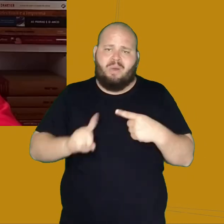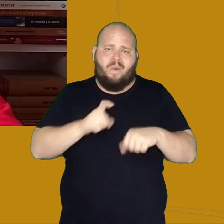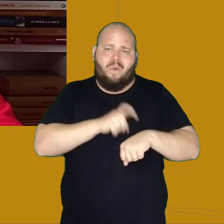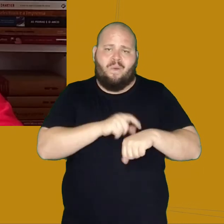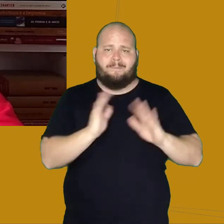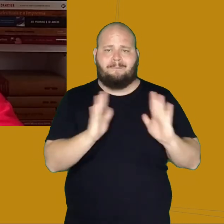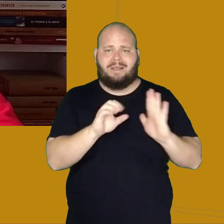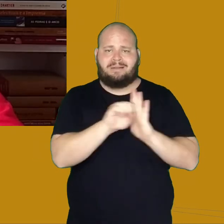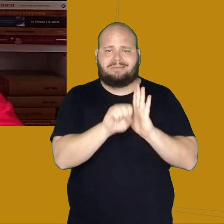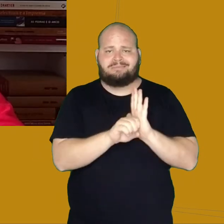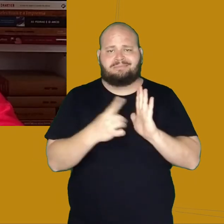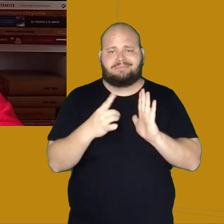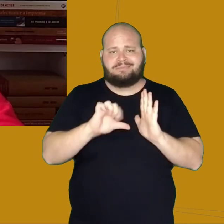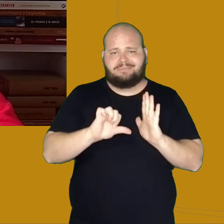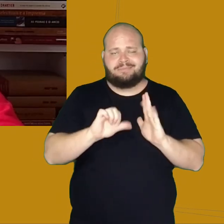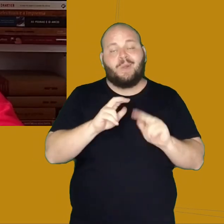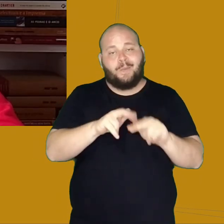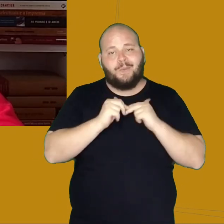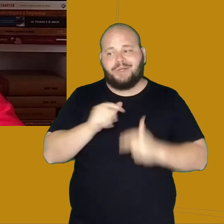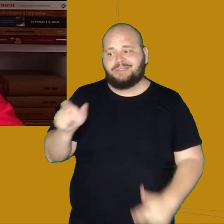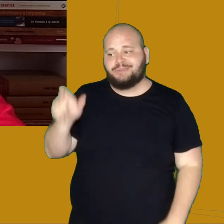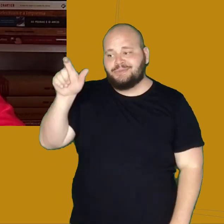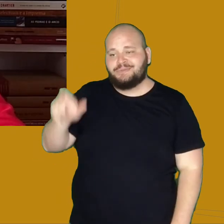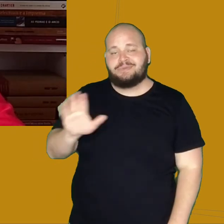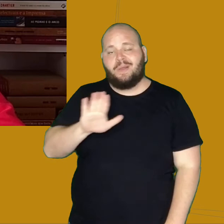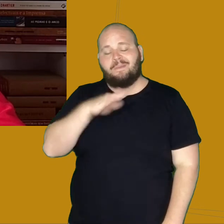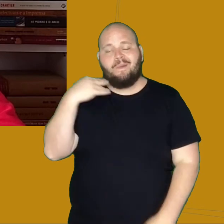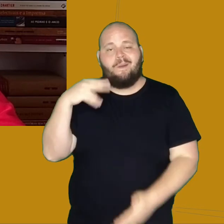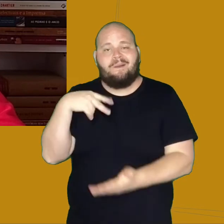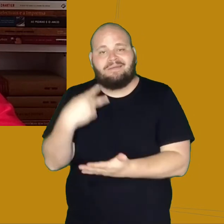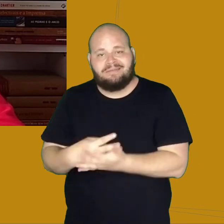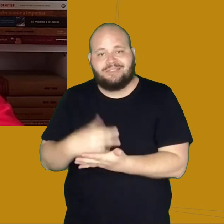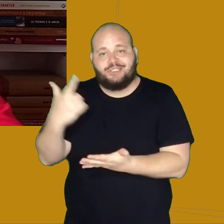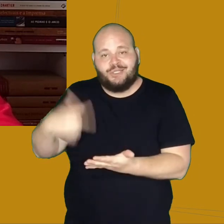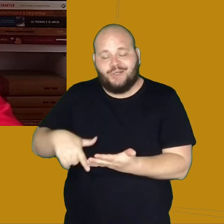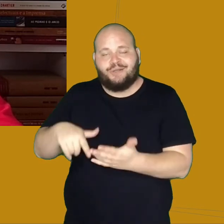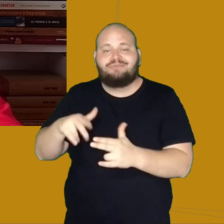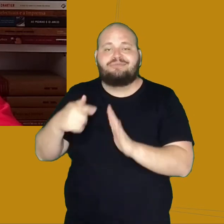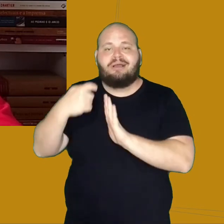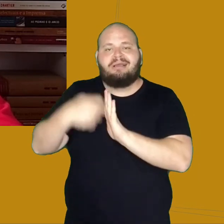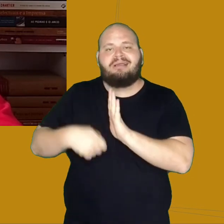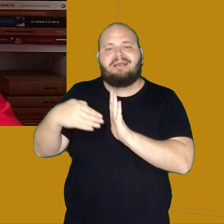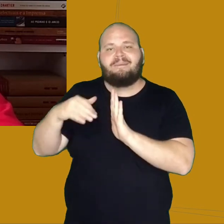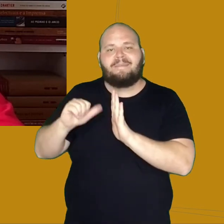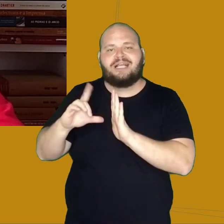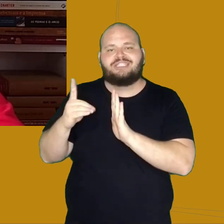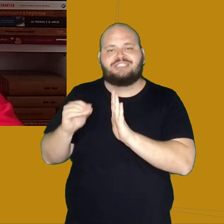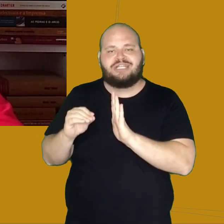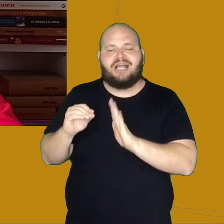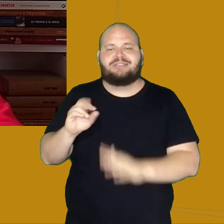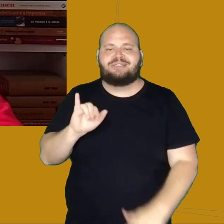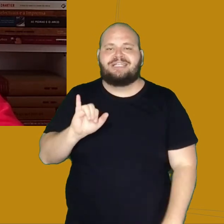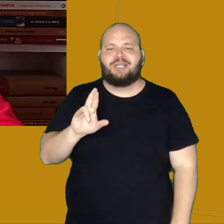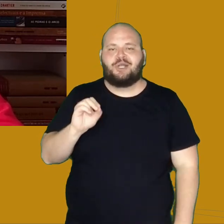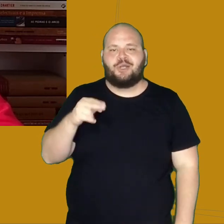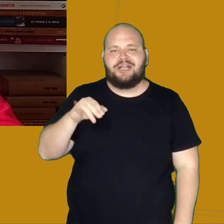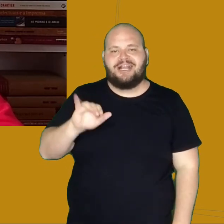Então, com a morte do Alcibiades, a ironia do machado acaba ganhando um viés melancólico, assim como a